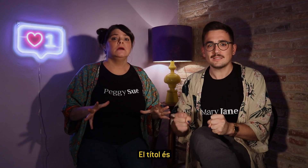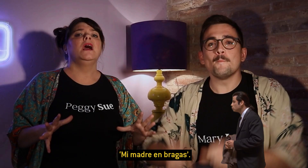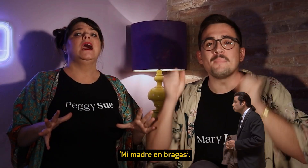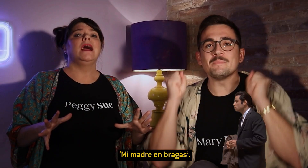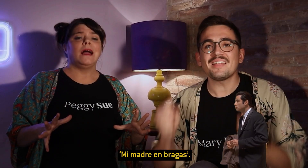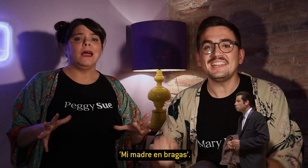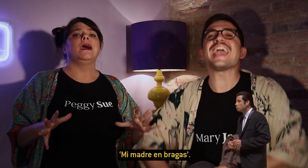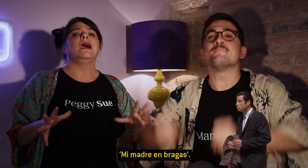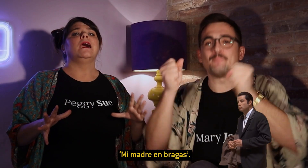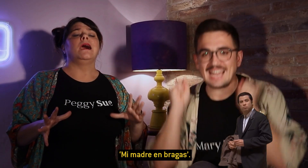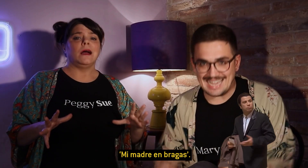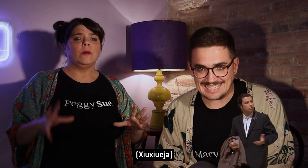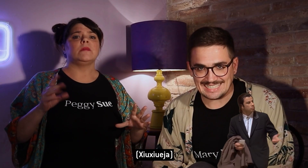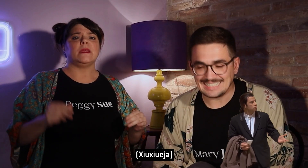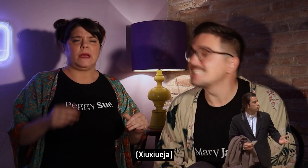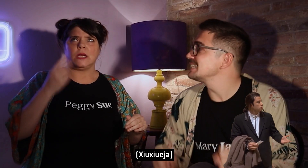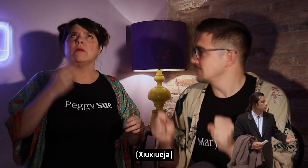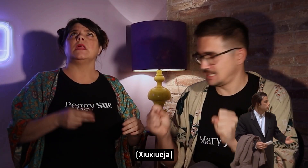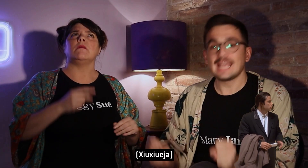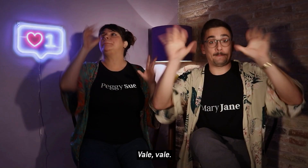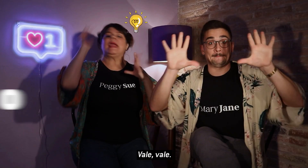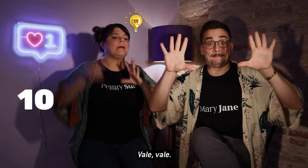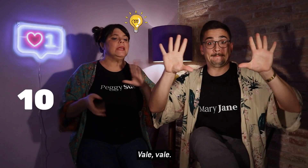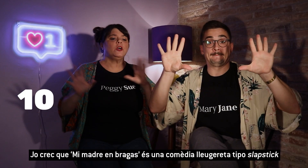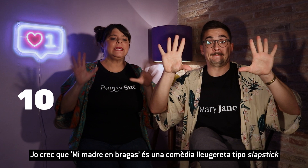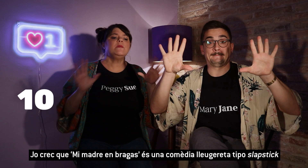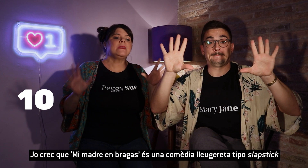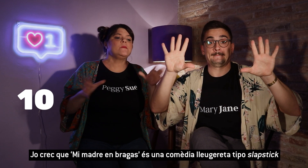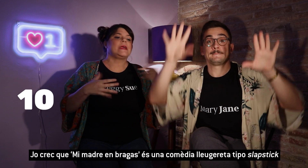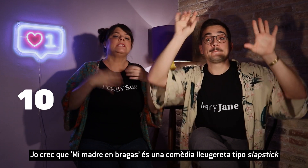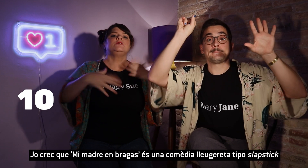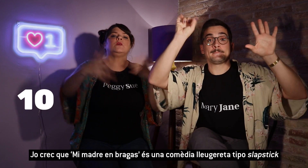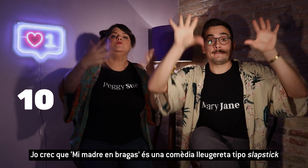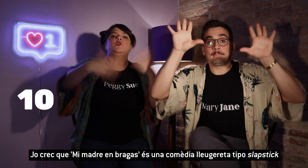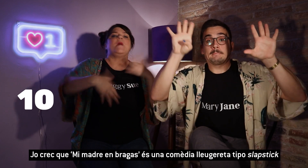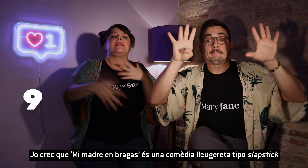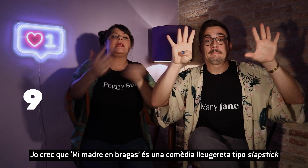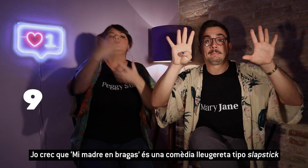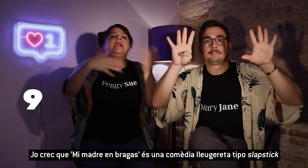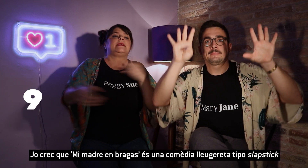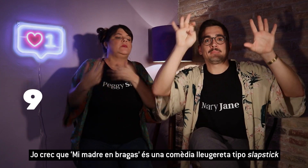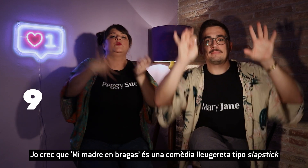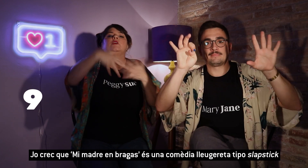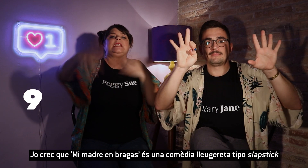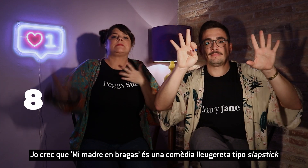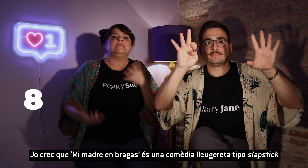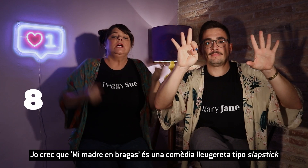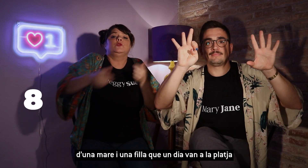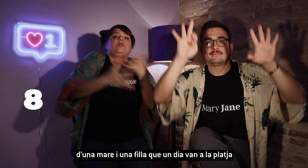Mi Madre en Bragas Mi Madre en Bragas Ok, ok, jo crec que Mi Madre en Bragas és una comèdia lleugereta, tipus slapstick d'una